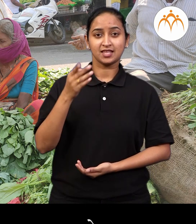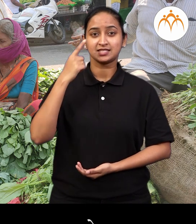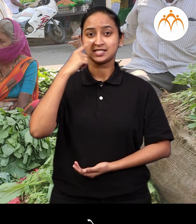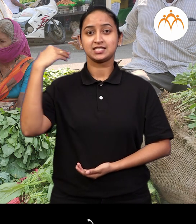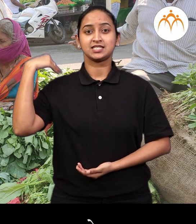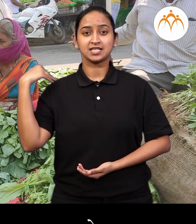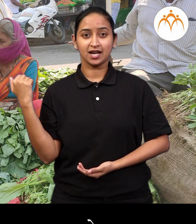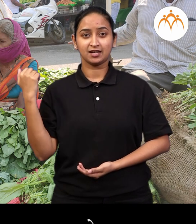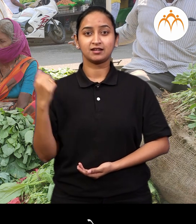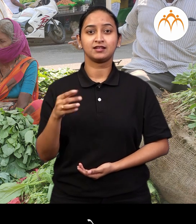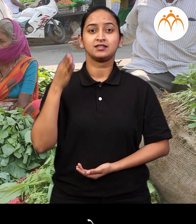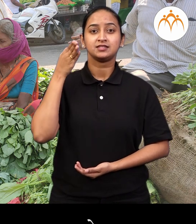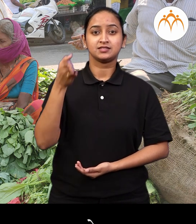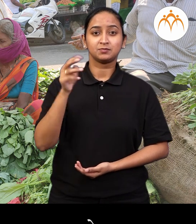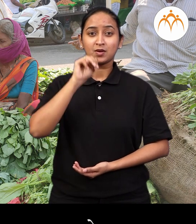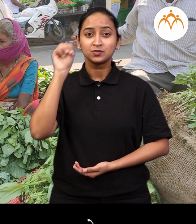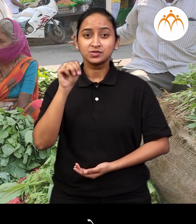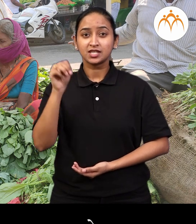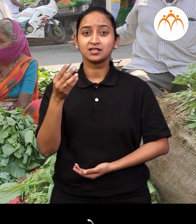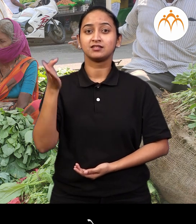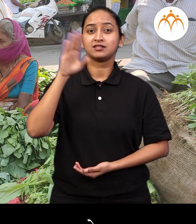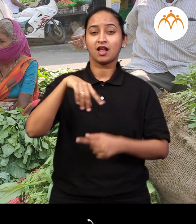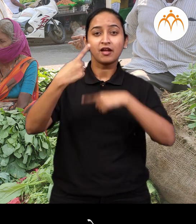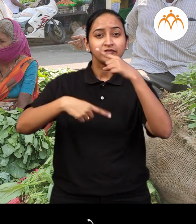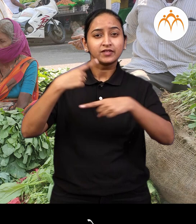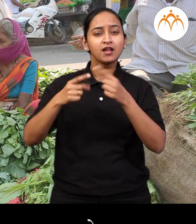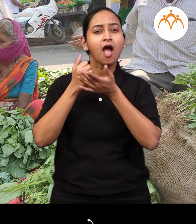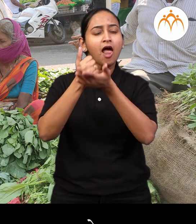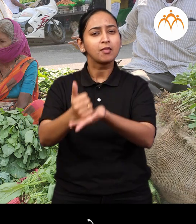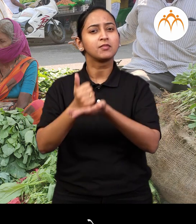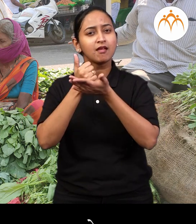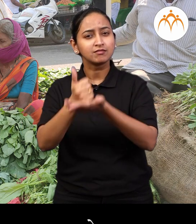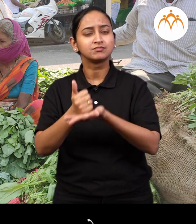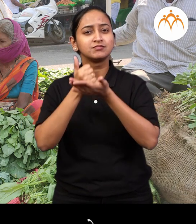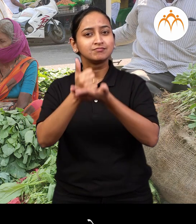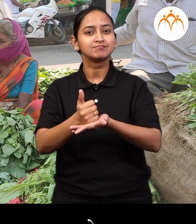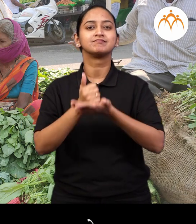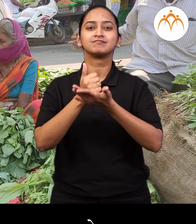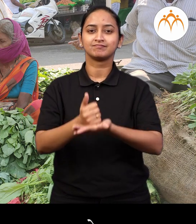हादादा या माउशिन ना रोज मदद करतो